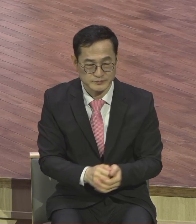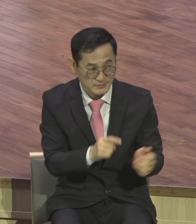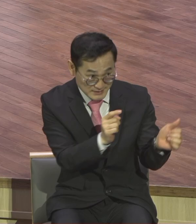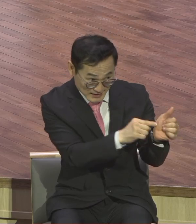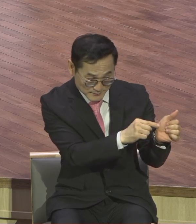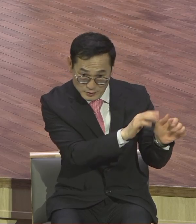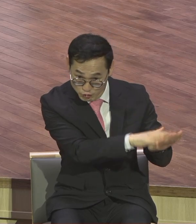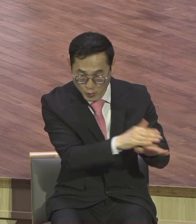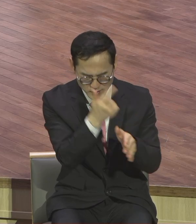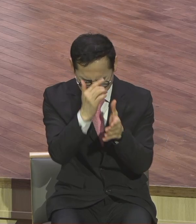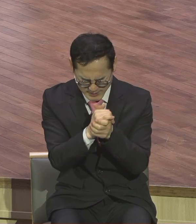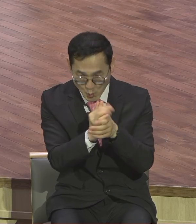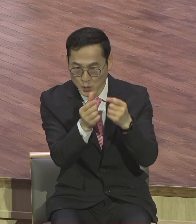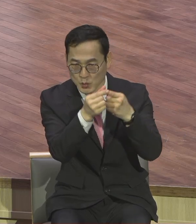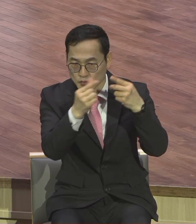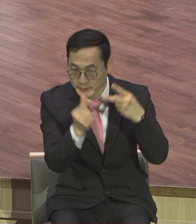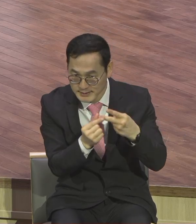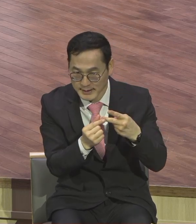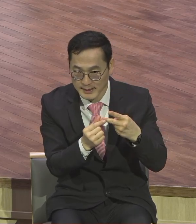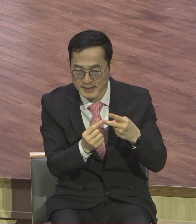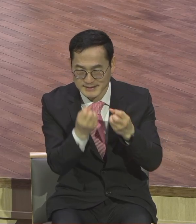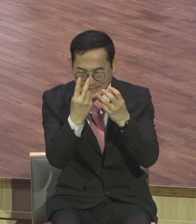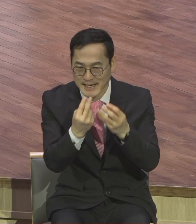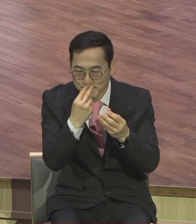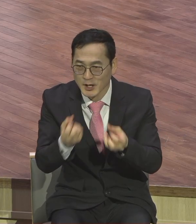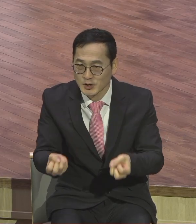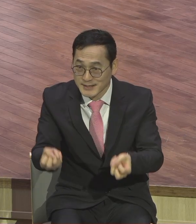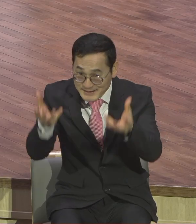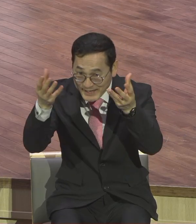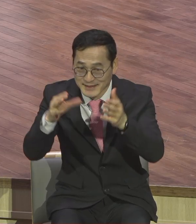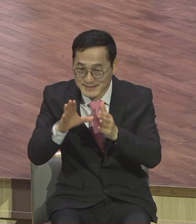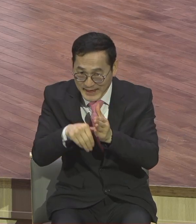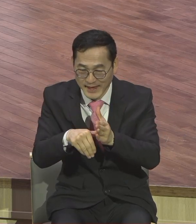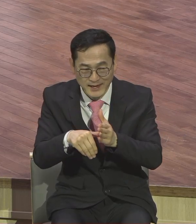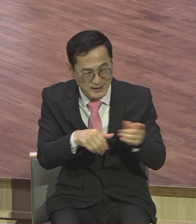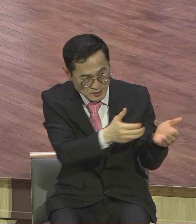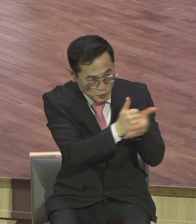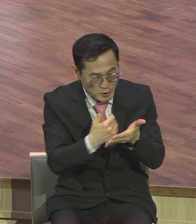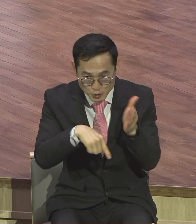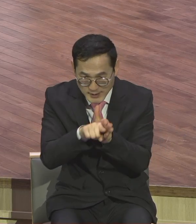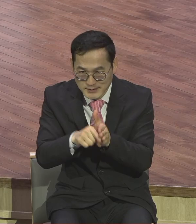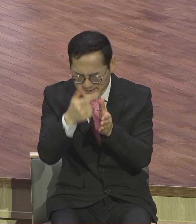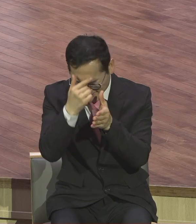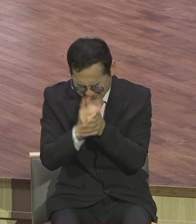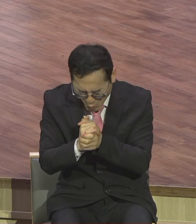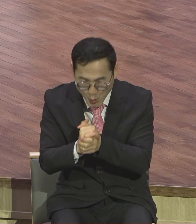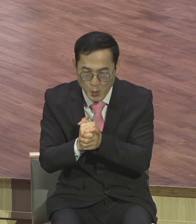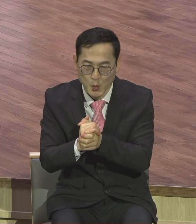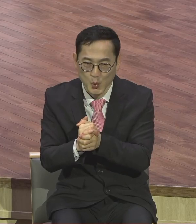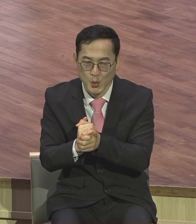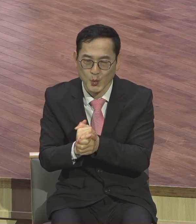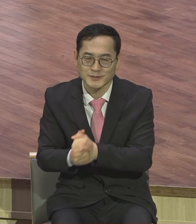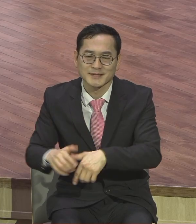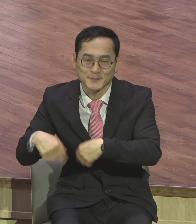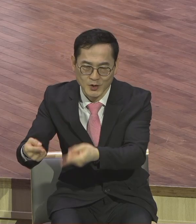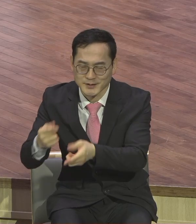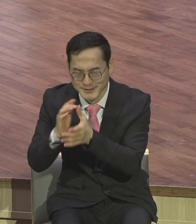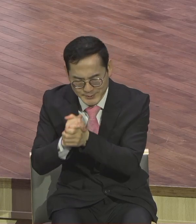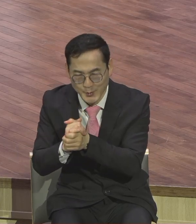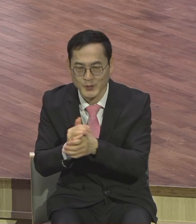기도하기 2단계 새생명 초청을 위한 집중 기도에 참석하기 3단계 태신자와의 간격